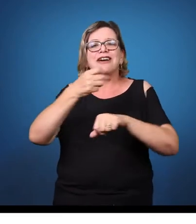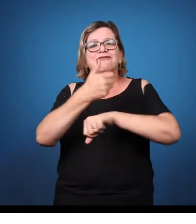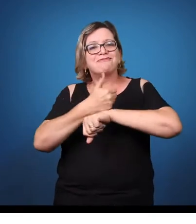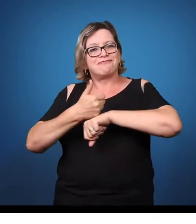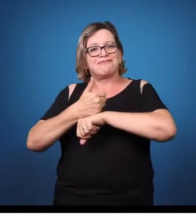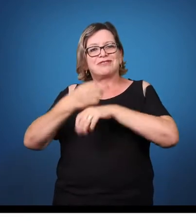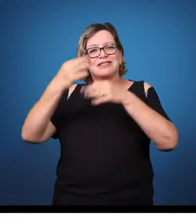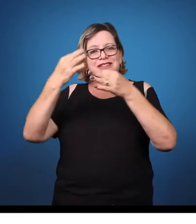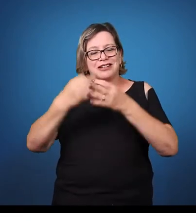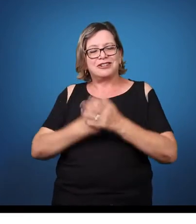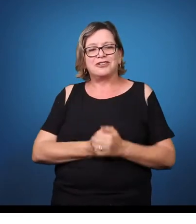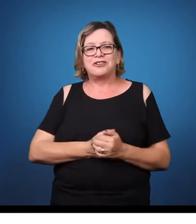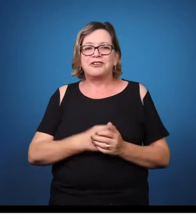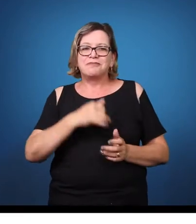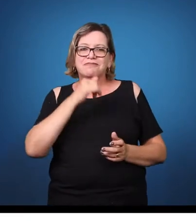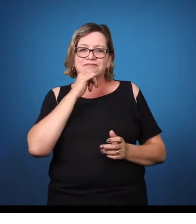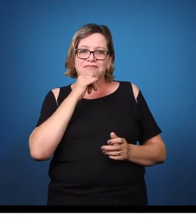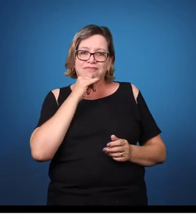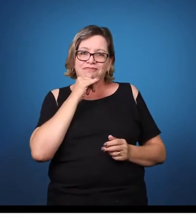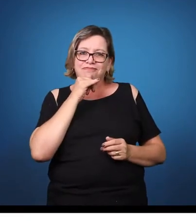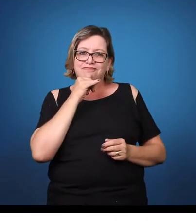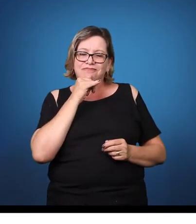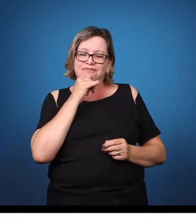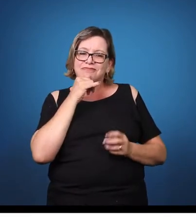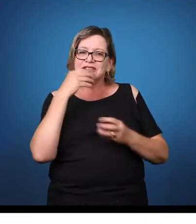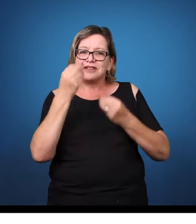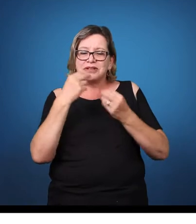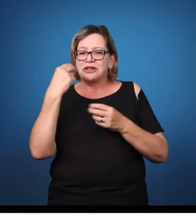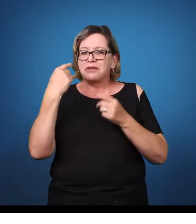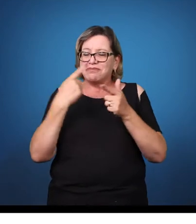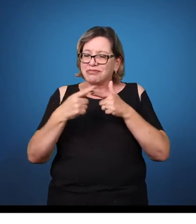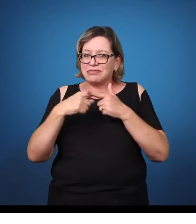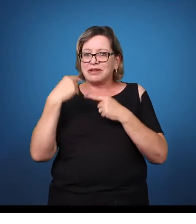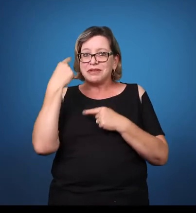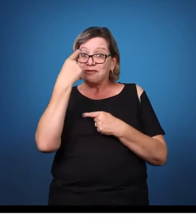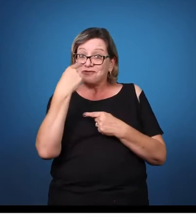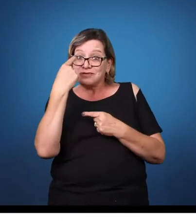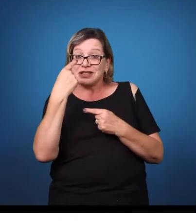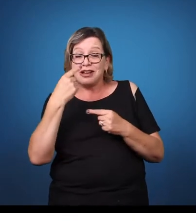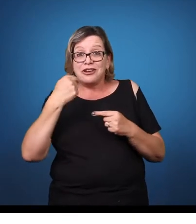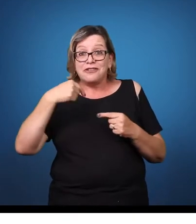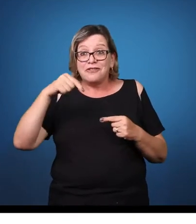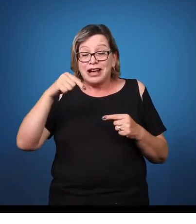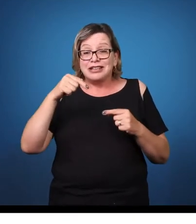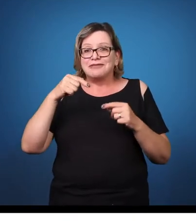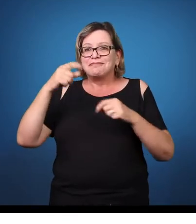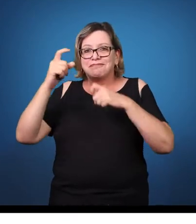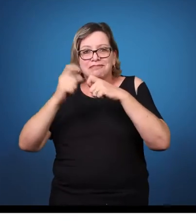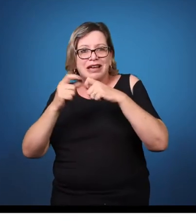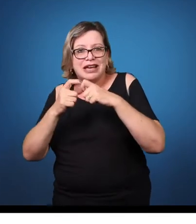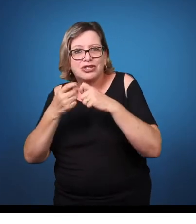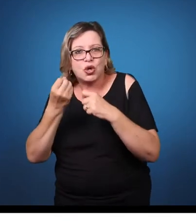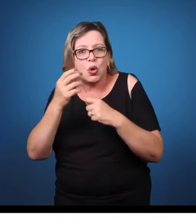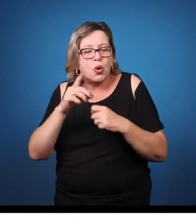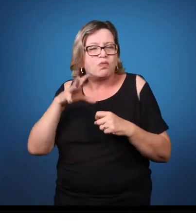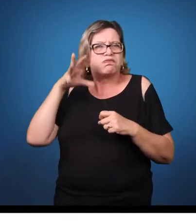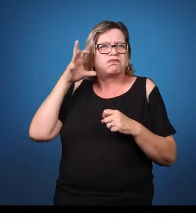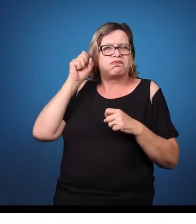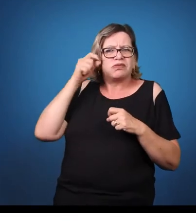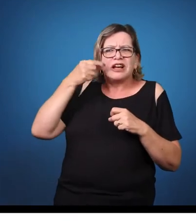importante na questão da saúde, realmente, desse sujeito. Ela é muito importante no trabalho